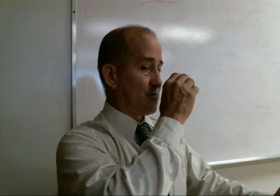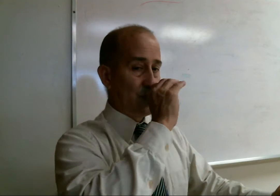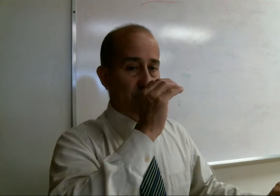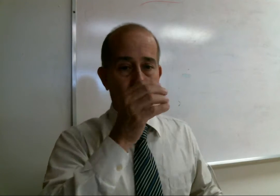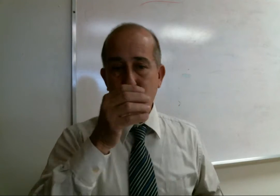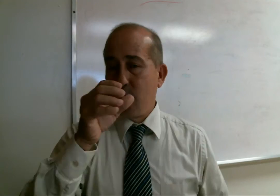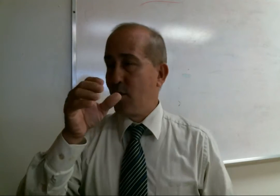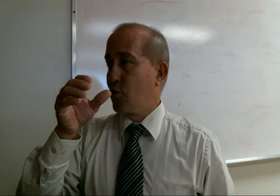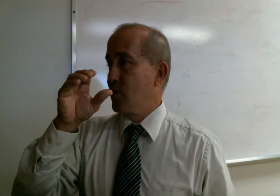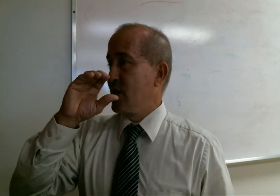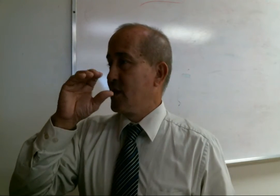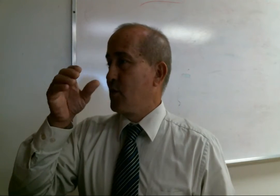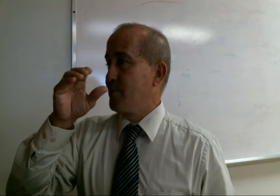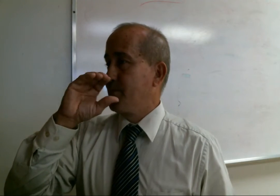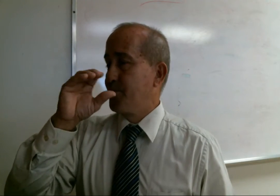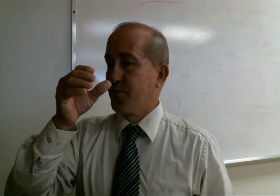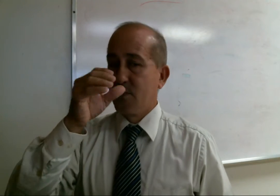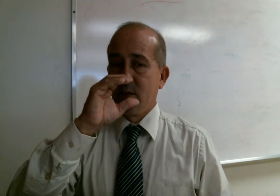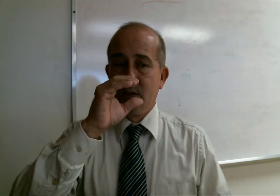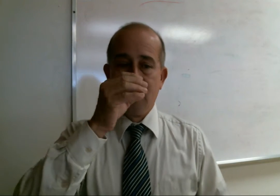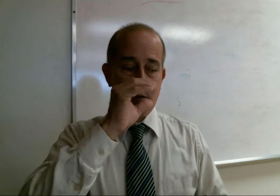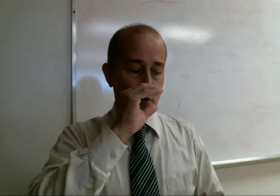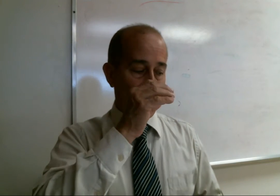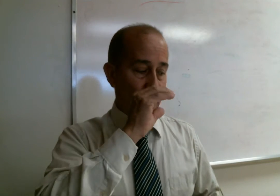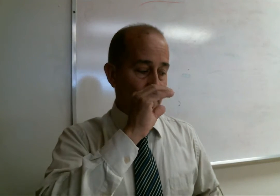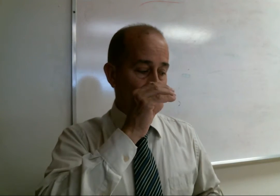estamos tomando un líquido, tomar beber,